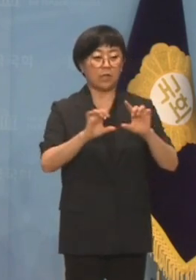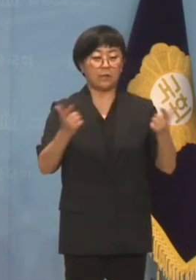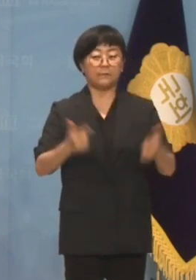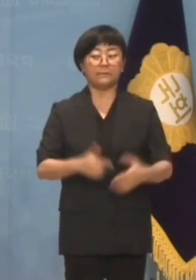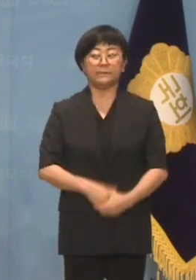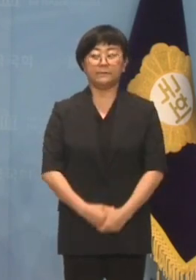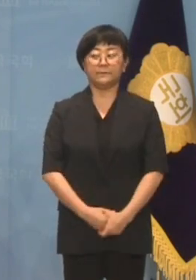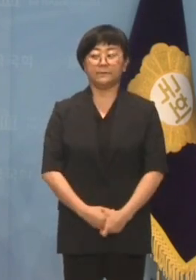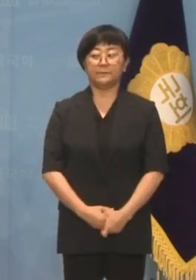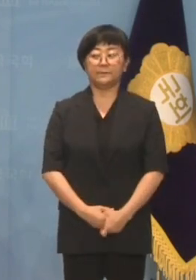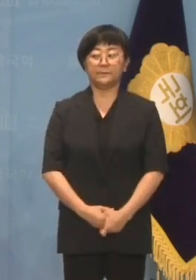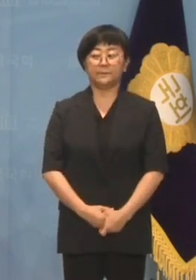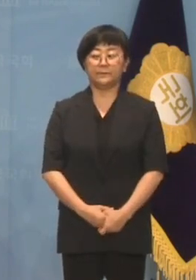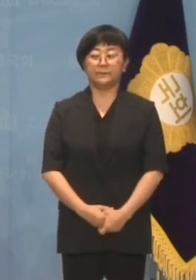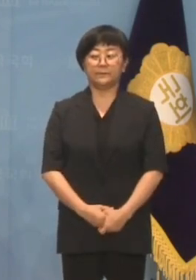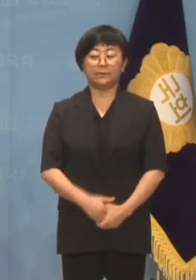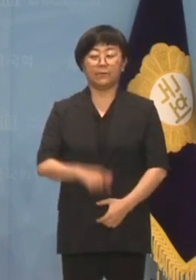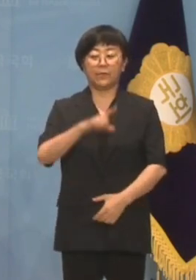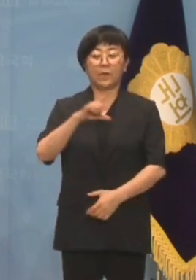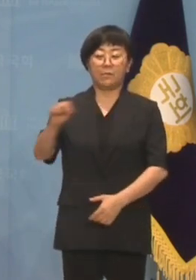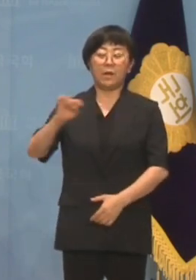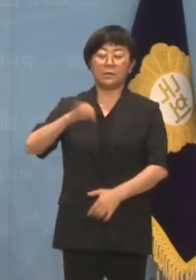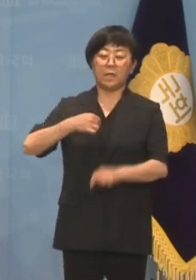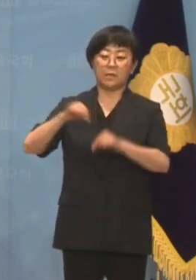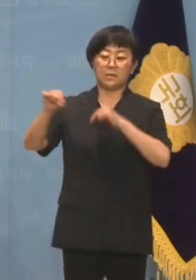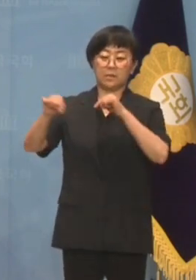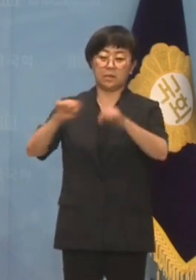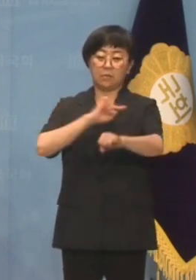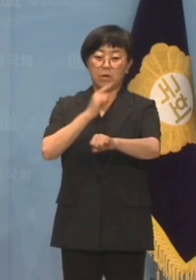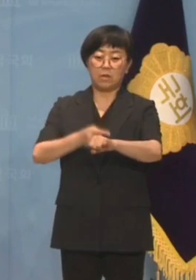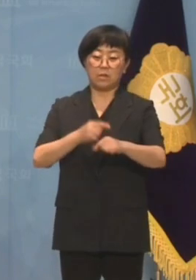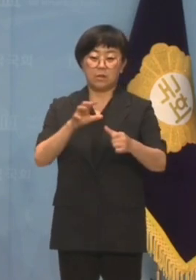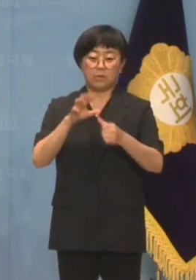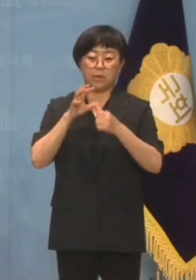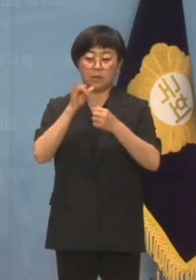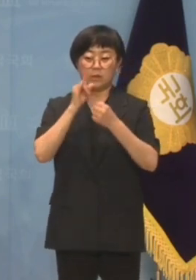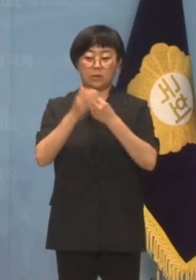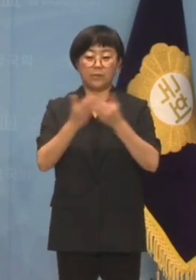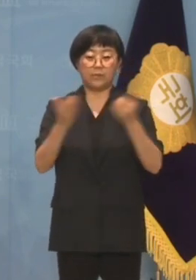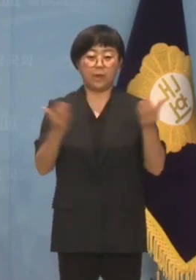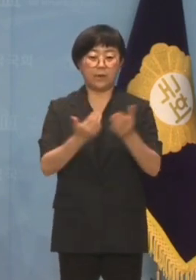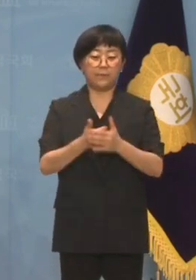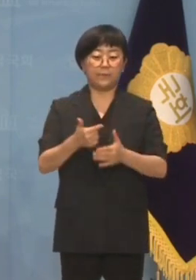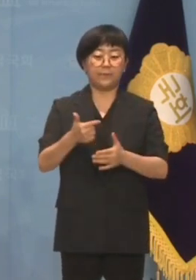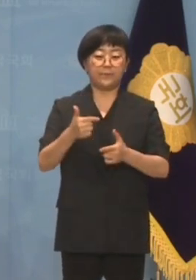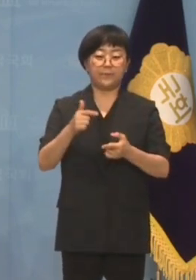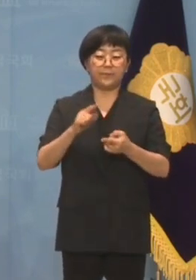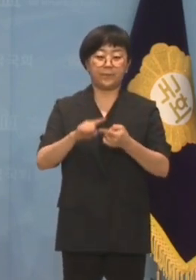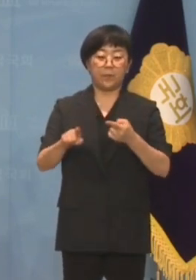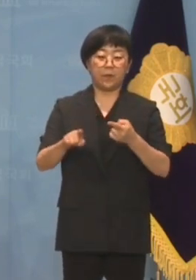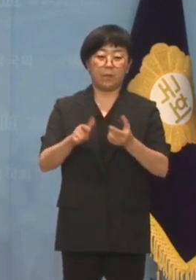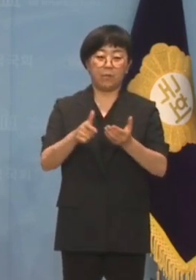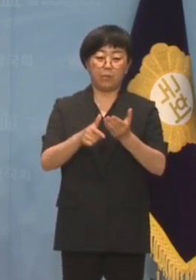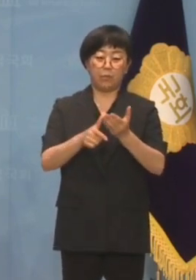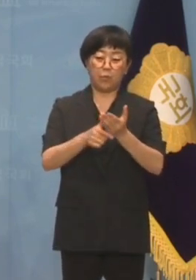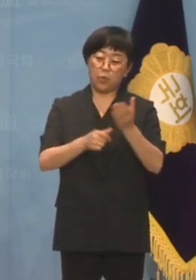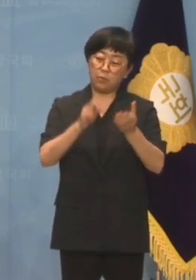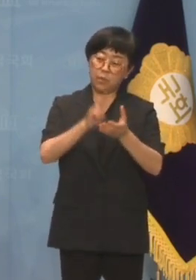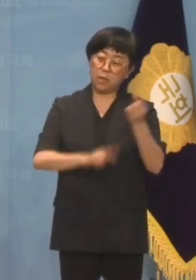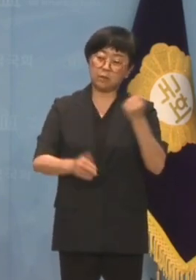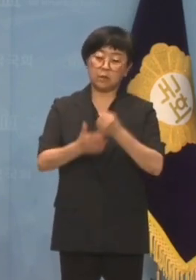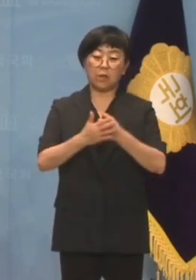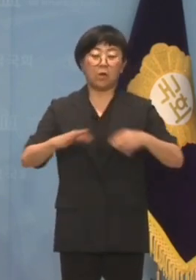아닙니다. 기방자치권력을 사유한 사건과 매표 행위를 한 사건 모두